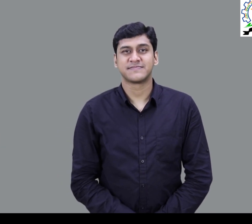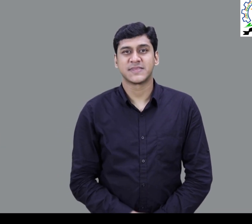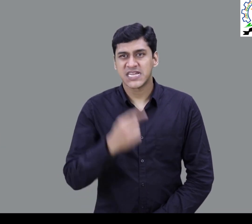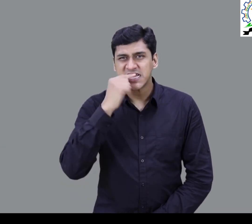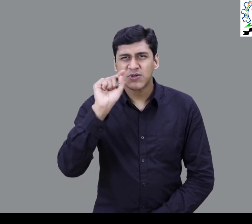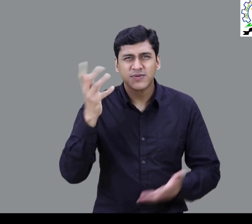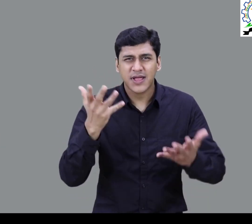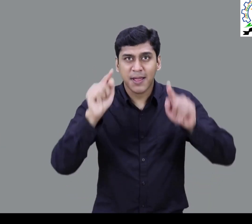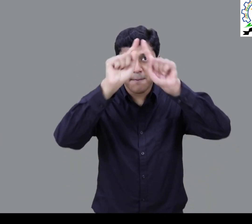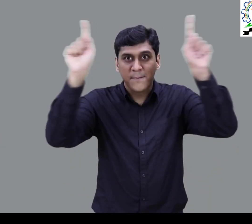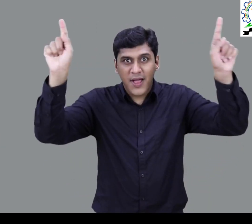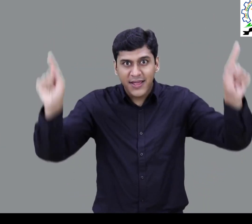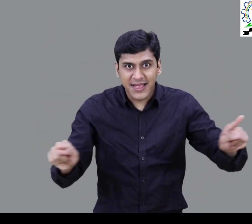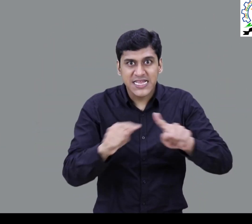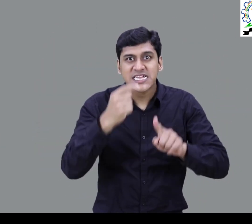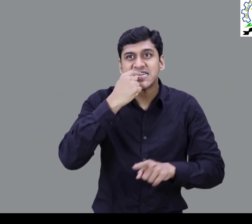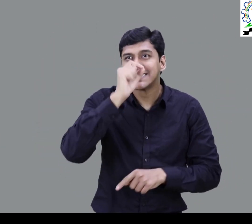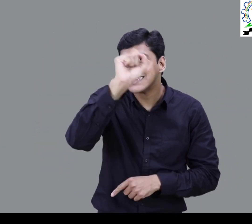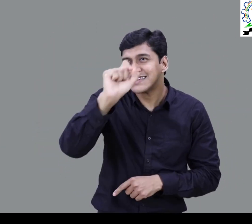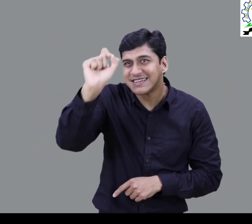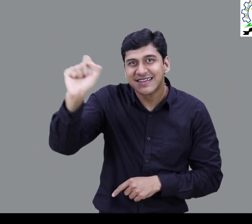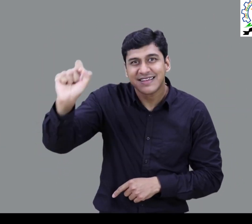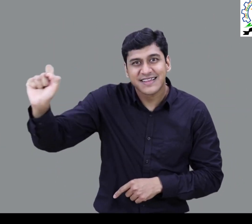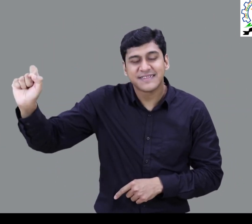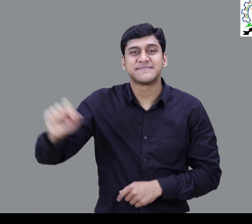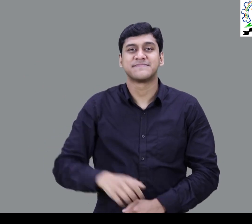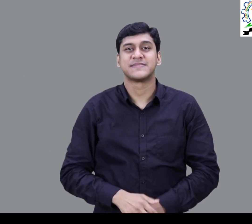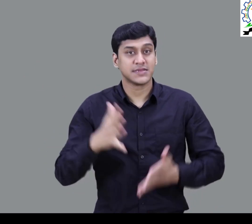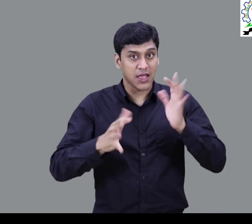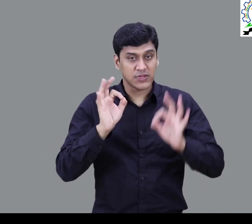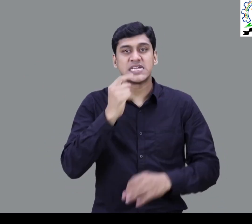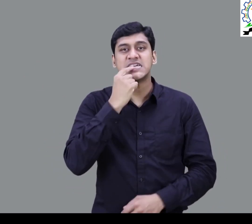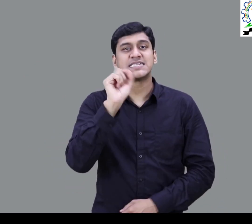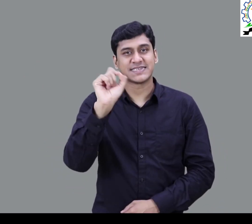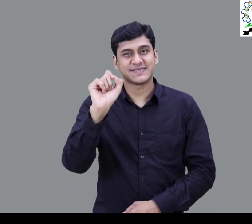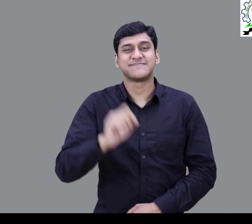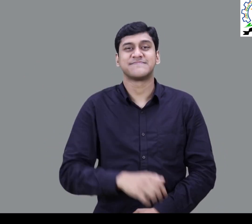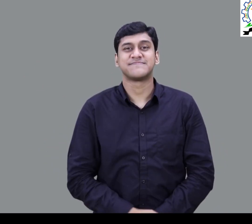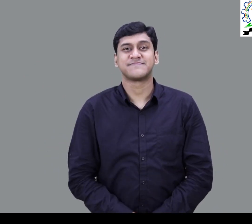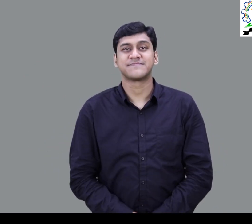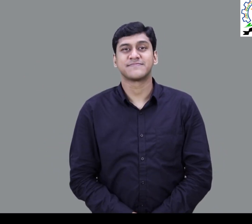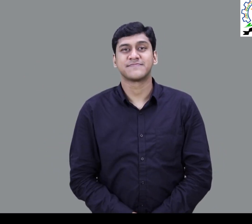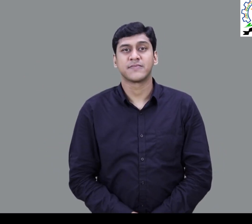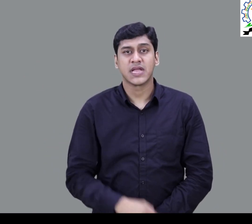Chalk का संकेत ऐसा इसलिए जिस प्रकार से हम Chalk से Blackboard पर लिखते हैं उसी प्रकार इसका Sign भी